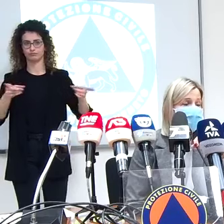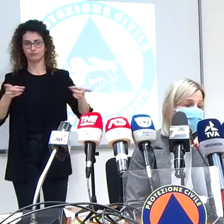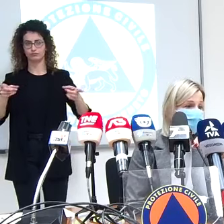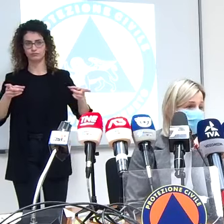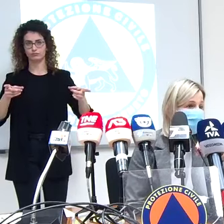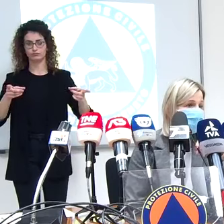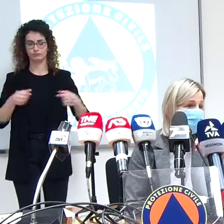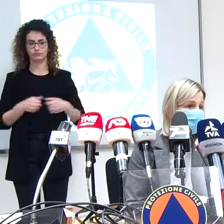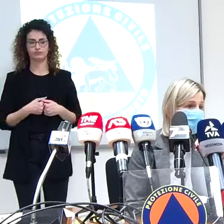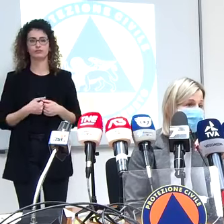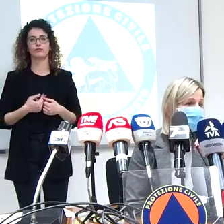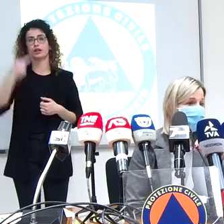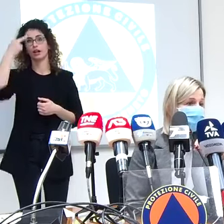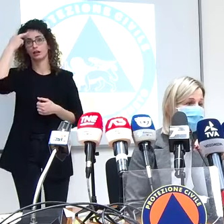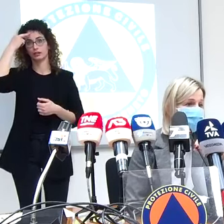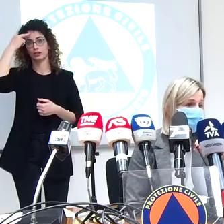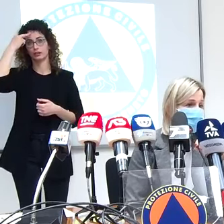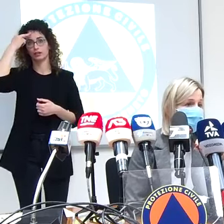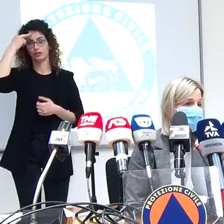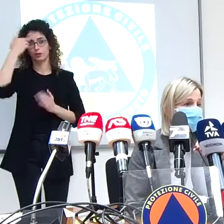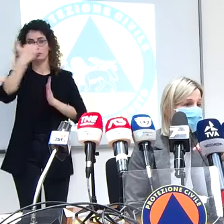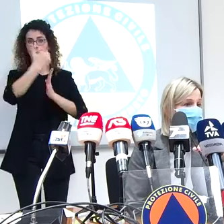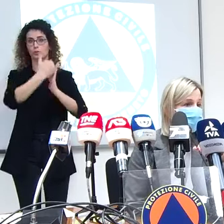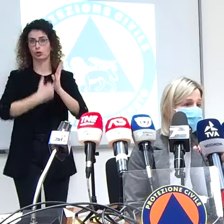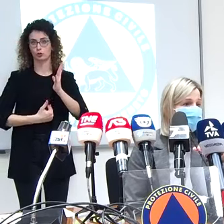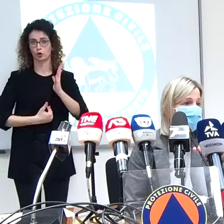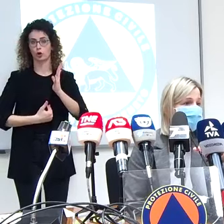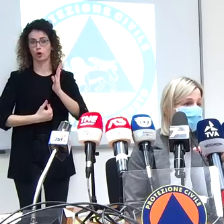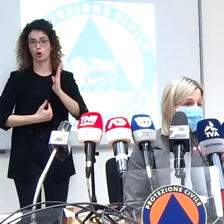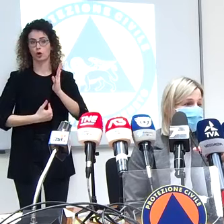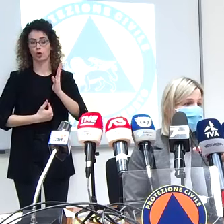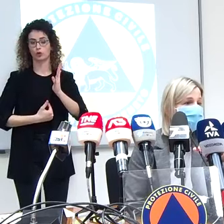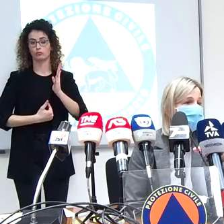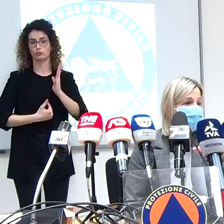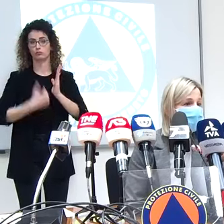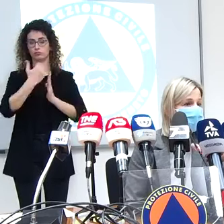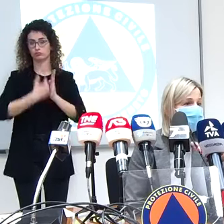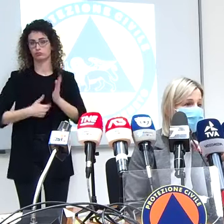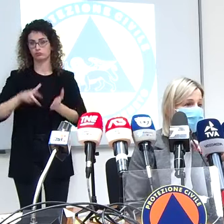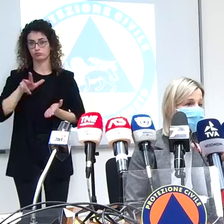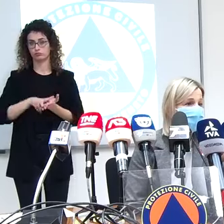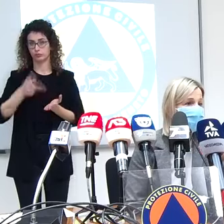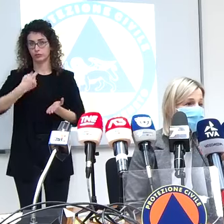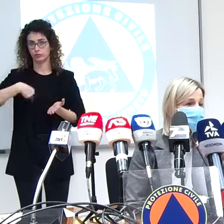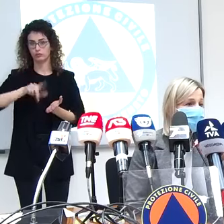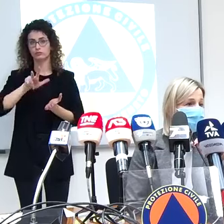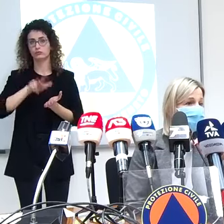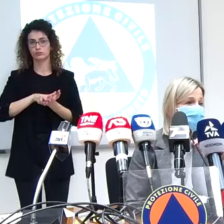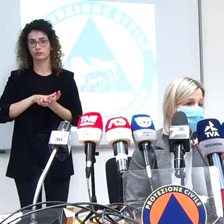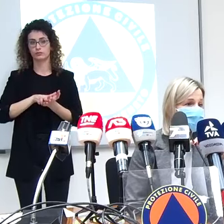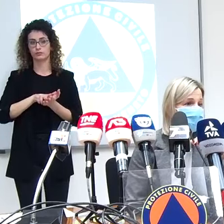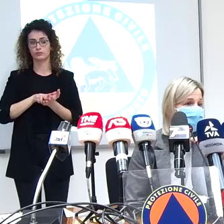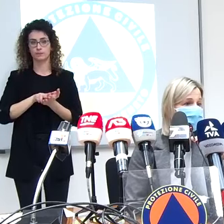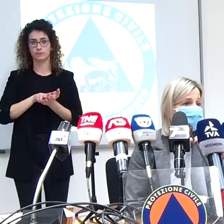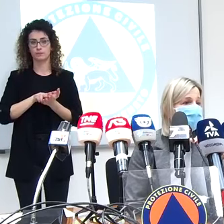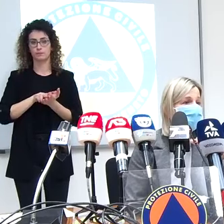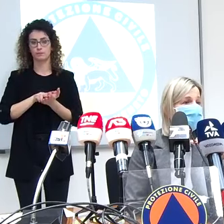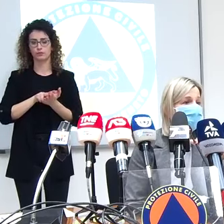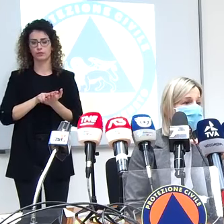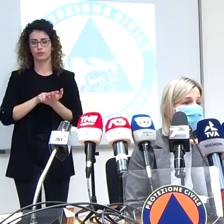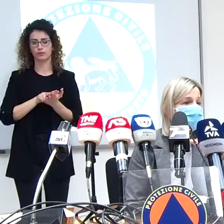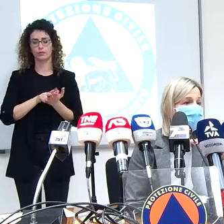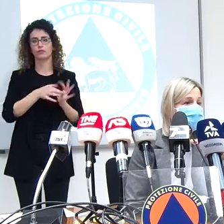ricordiamolo che il protocollo che noi abbiamo adottato arriva anche a seguito